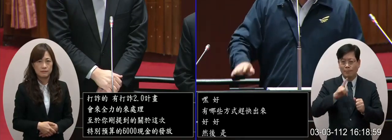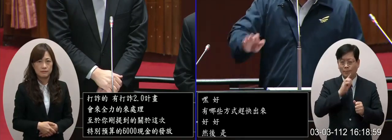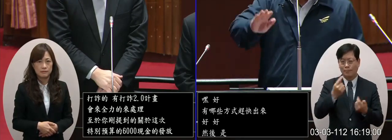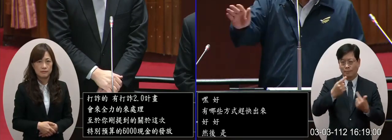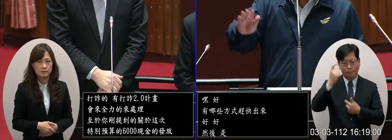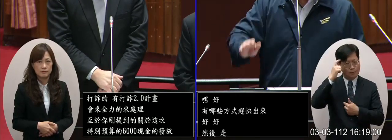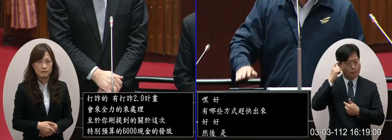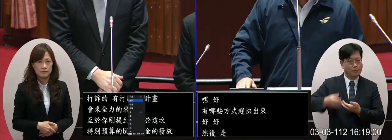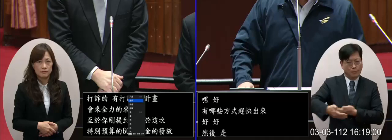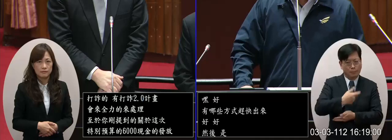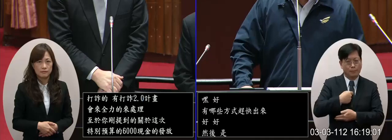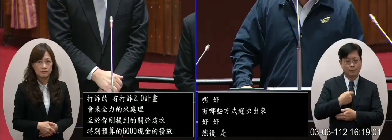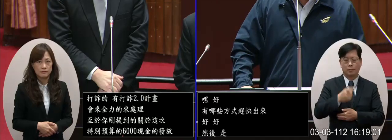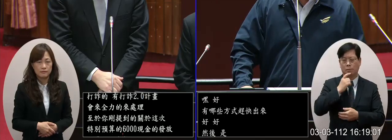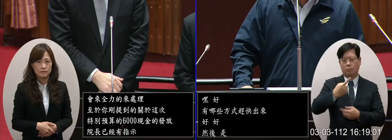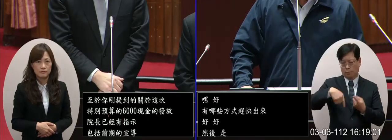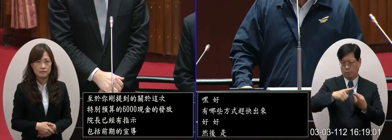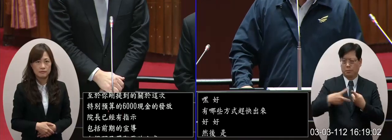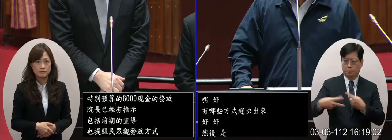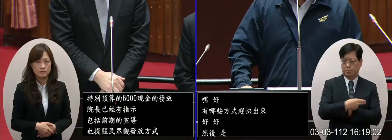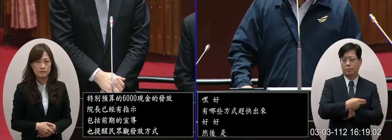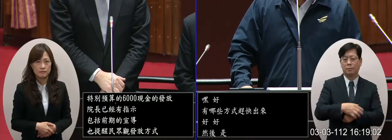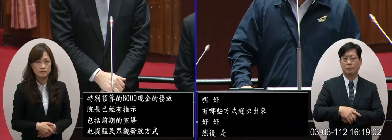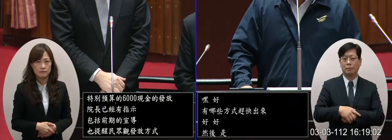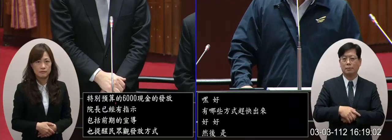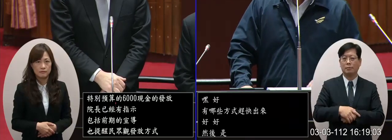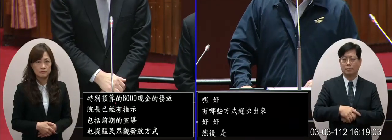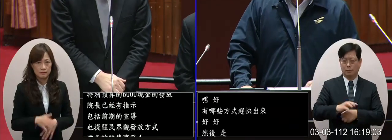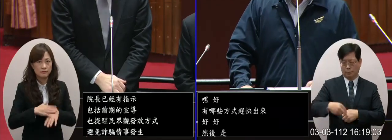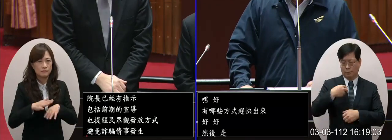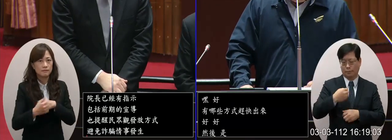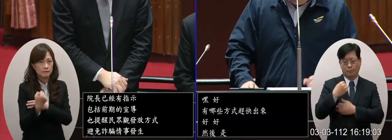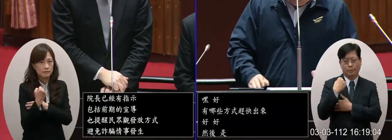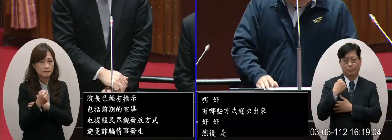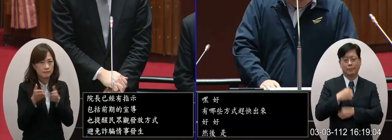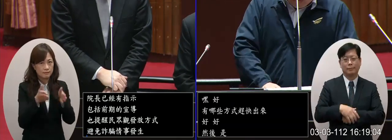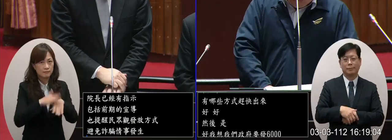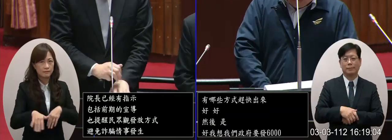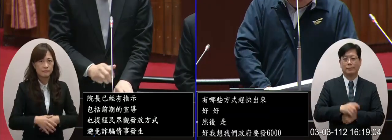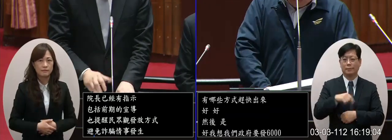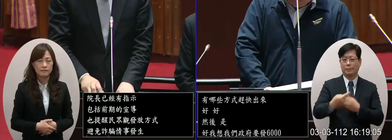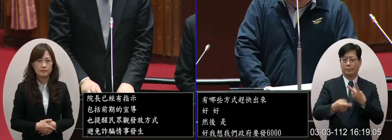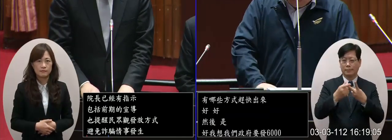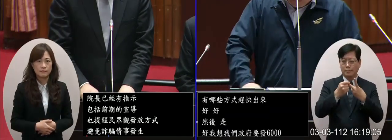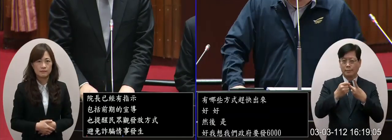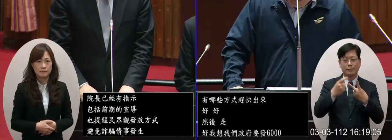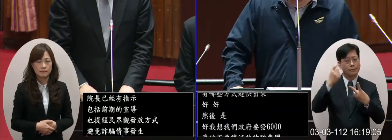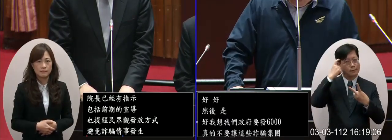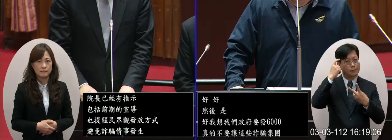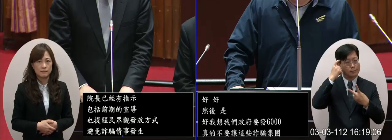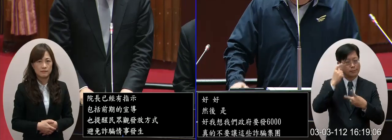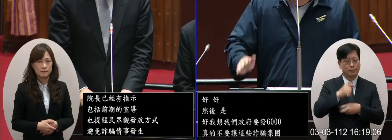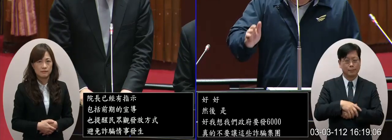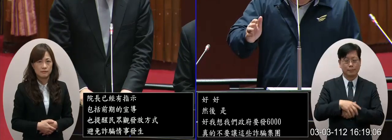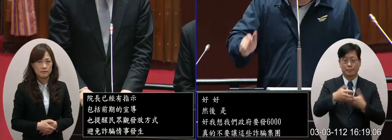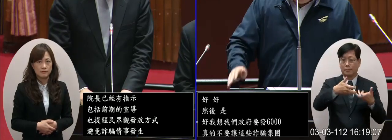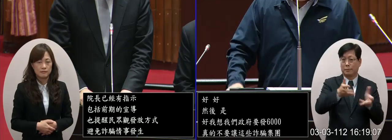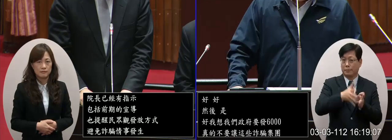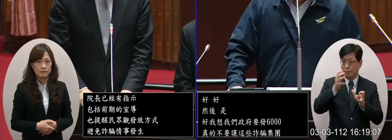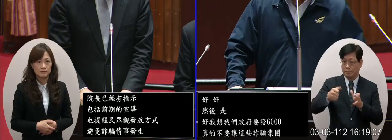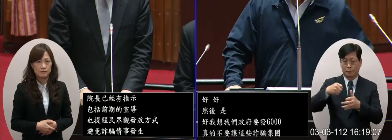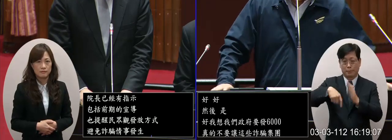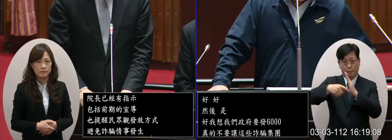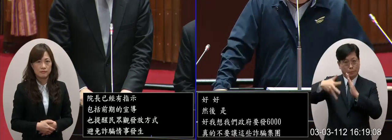水摸魚進來我真的是把它剁絕掉好不好這個再努力一點好那我第二個議題想要跟部長